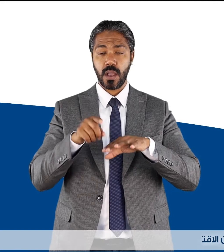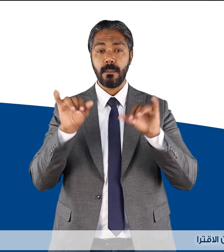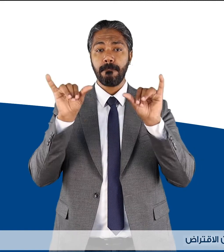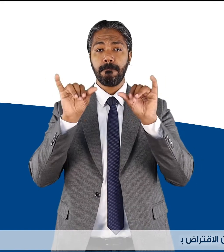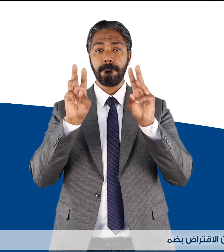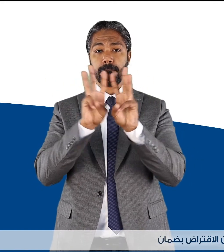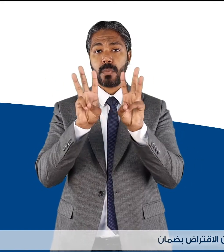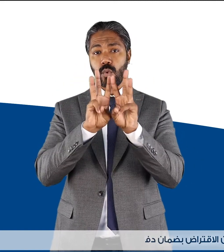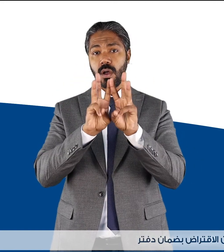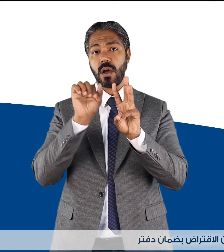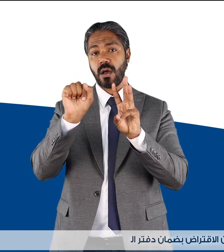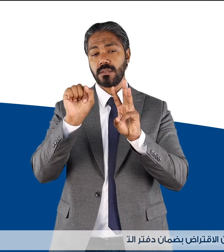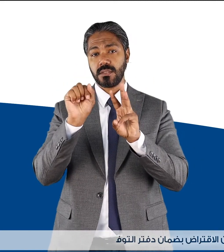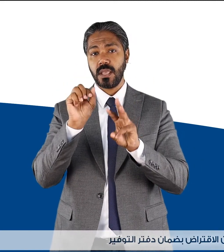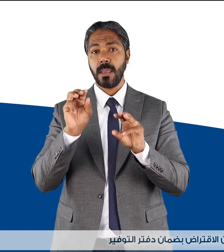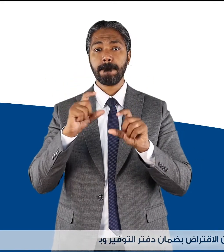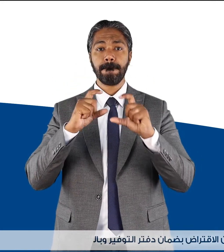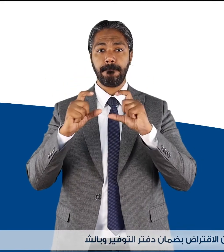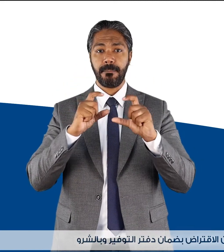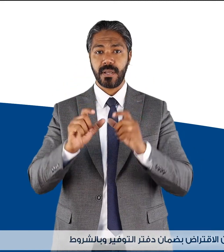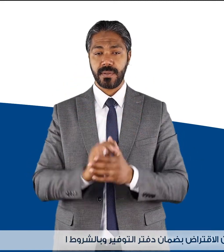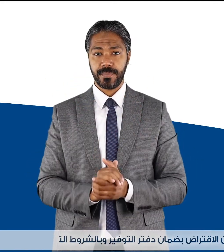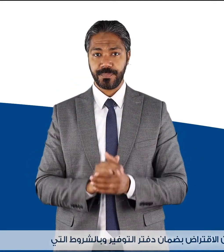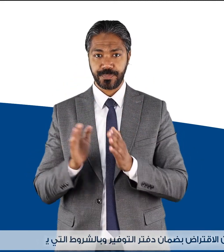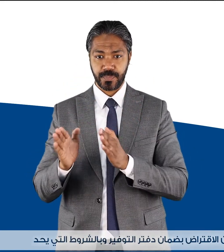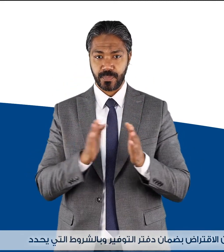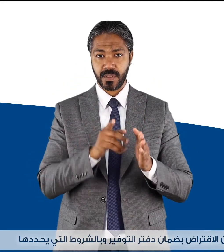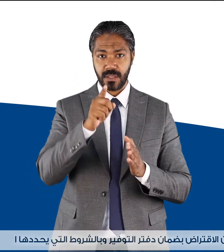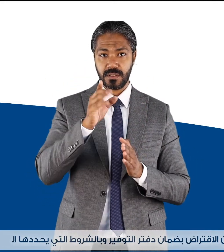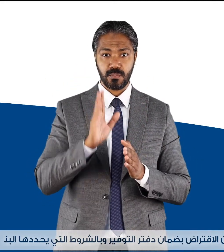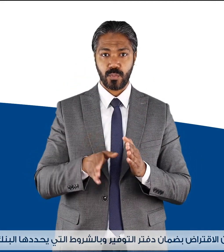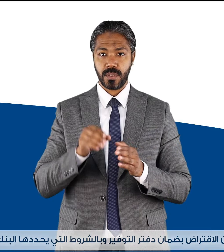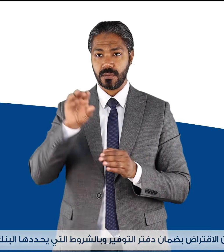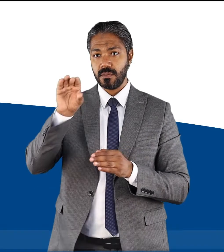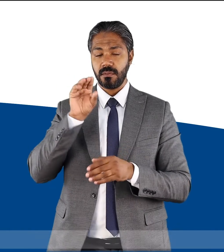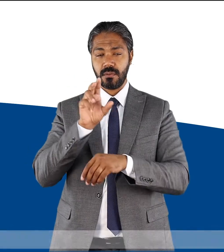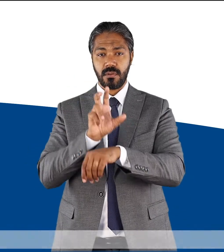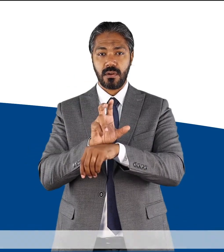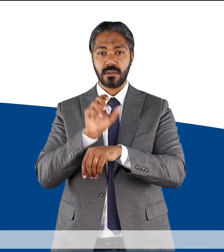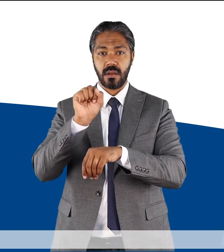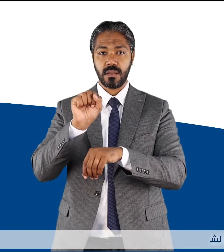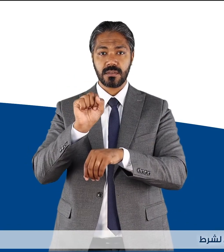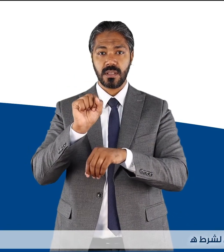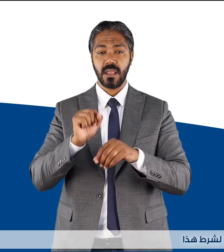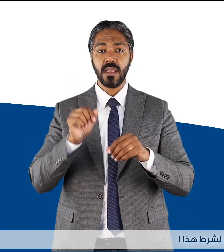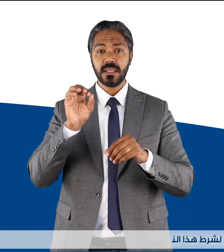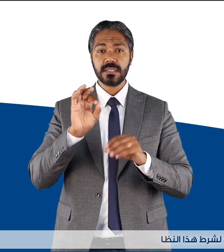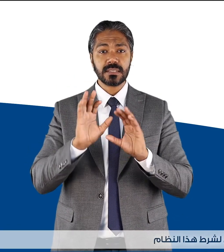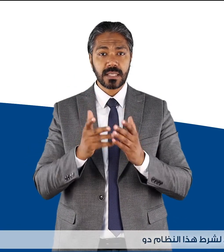الاقتراض بضمان دفتر التوفير وبالشروط التي يحددها البنك يخضع المودع لشرط هذا النظام دون